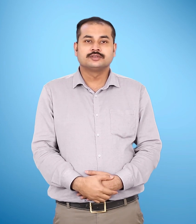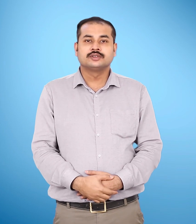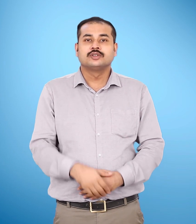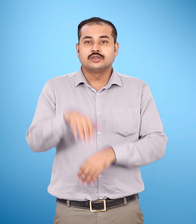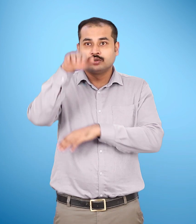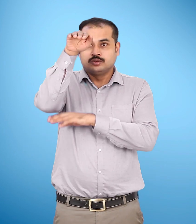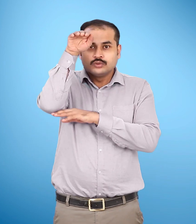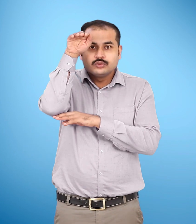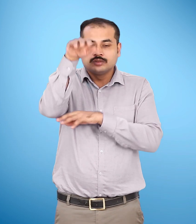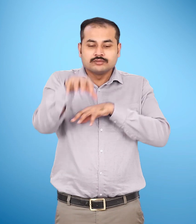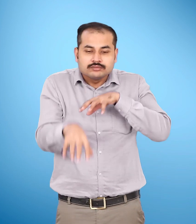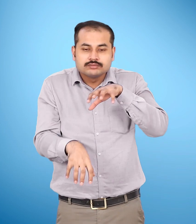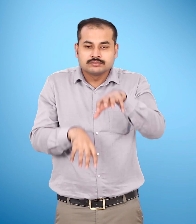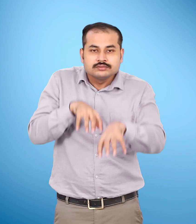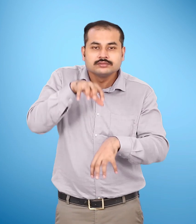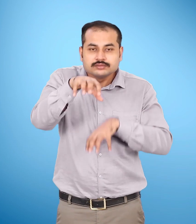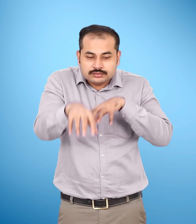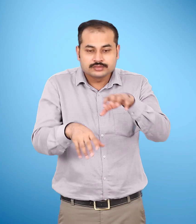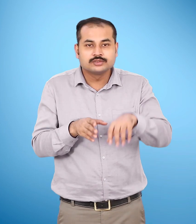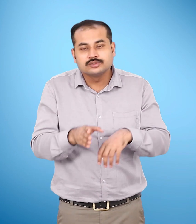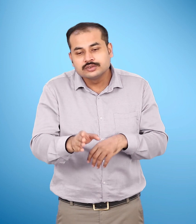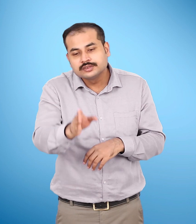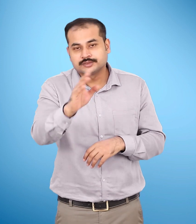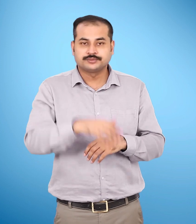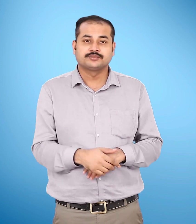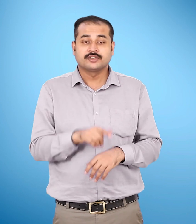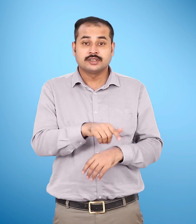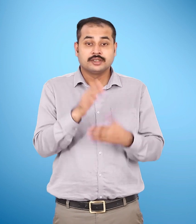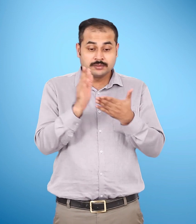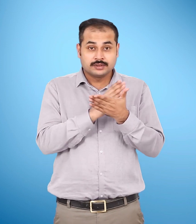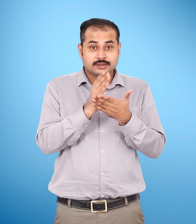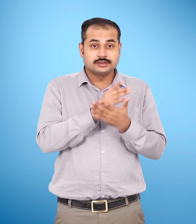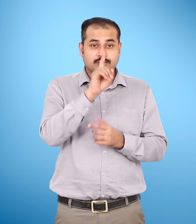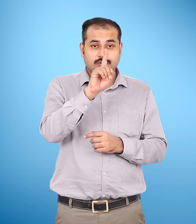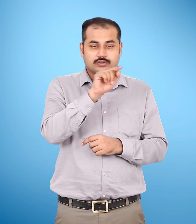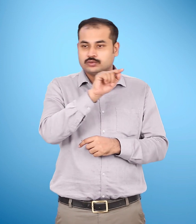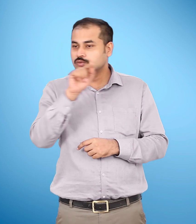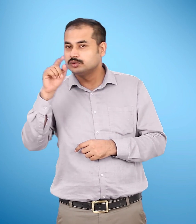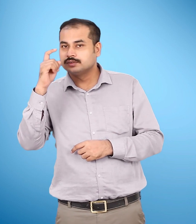उंट चला प्रिष्ठ संख्या एक से साथ तक